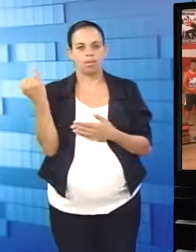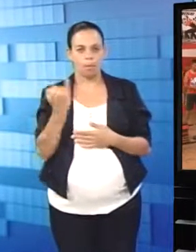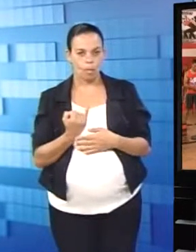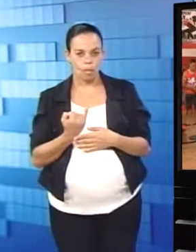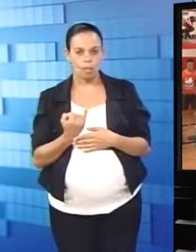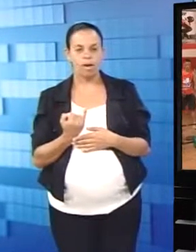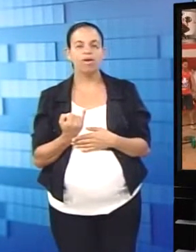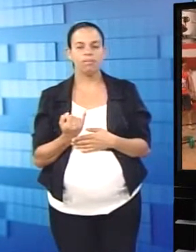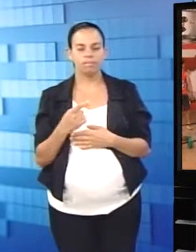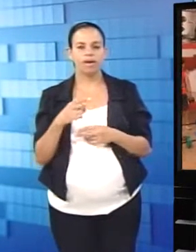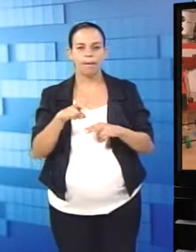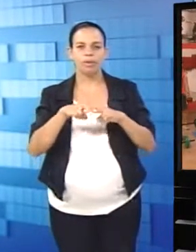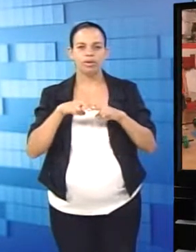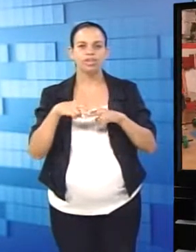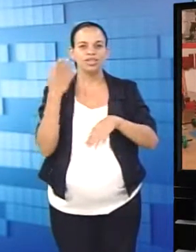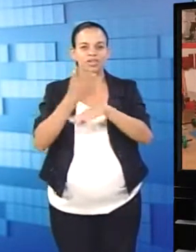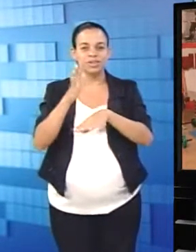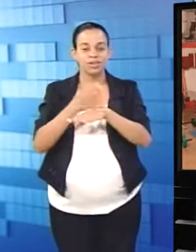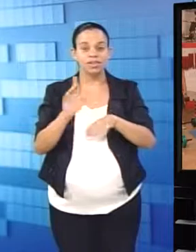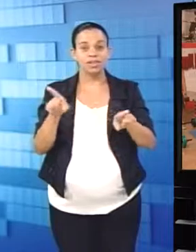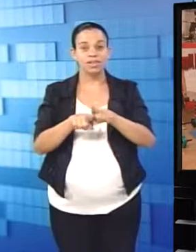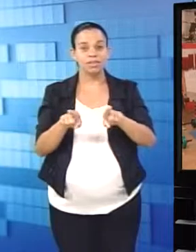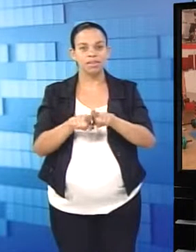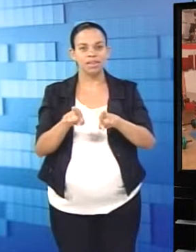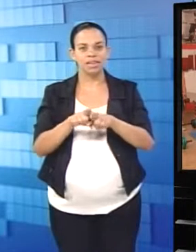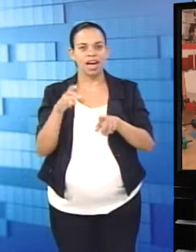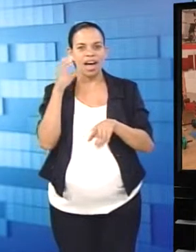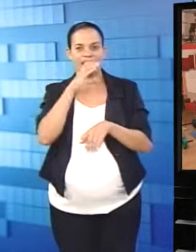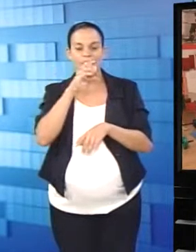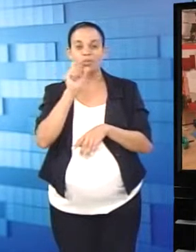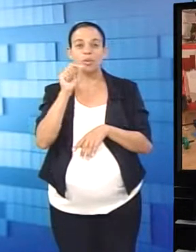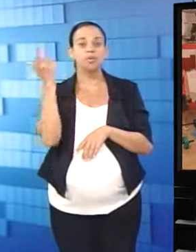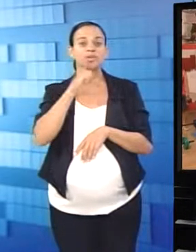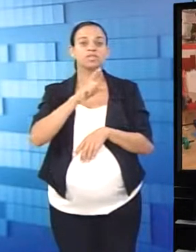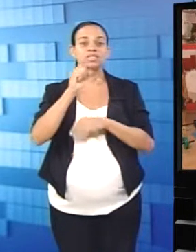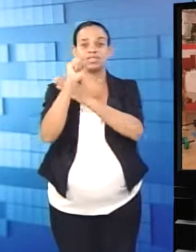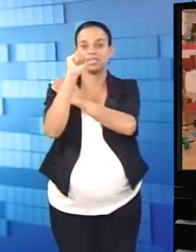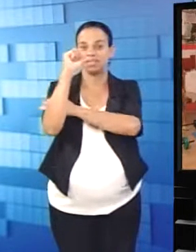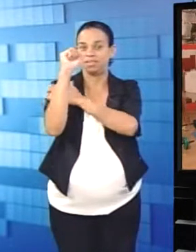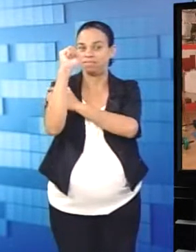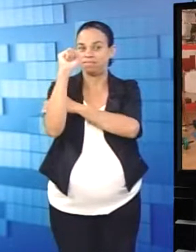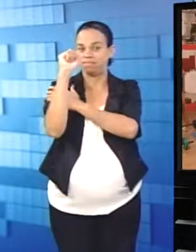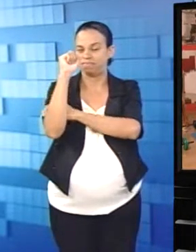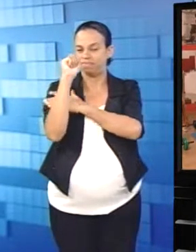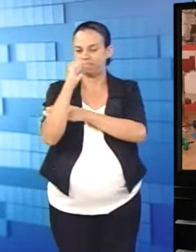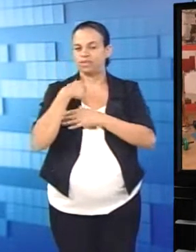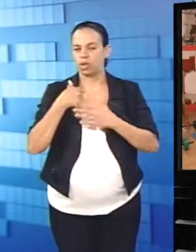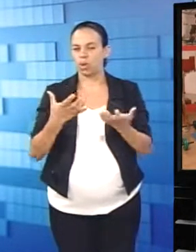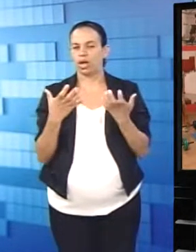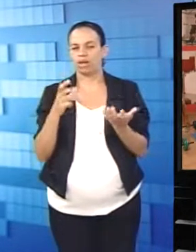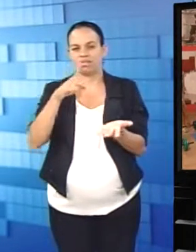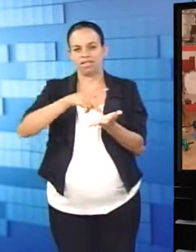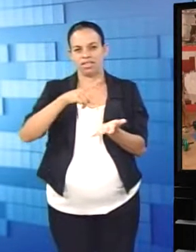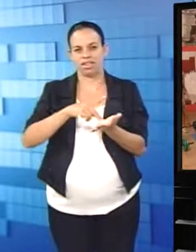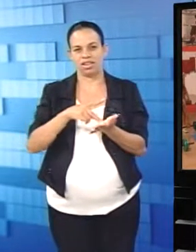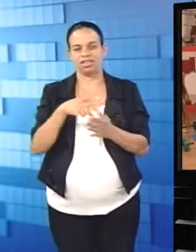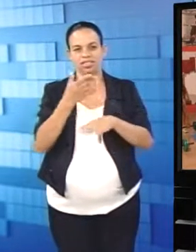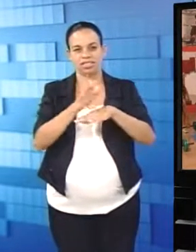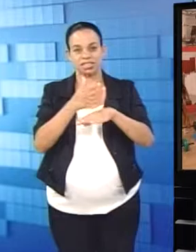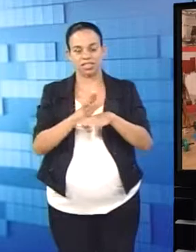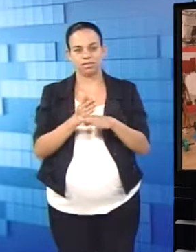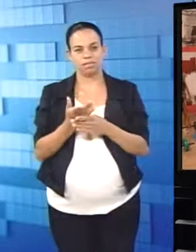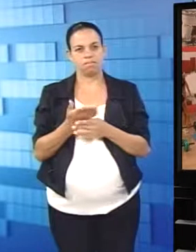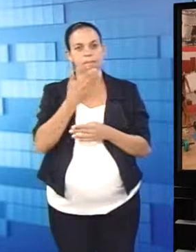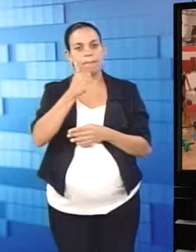ganho de peso, né? Por causa disso. E também acelerou também o meu ganho de massa, né? Que eu queria mesmo com essa prática.